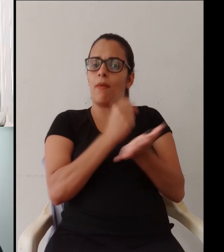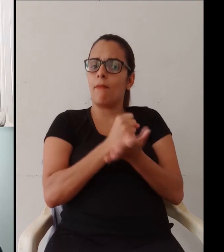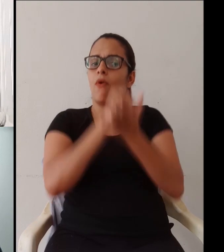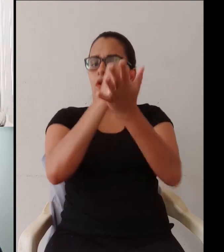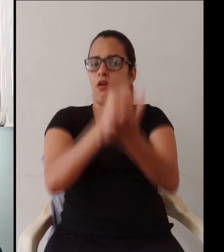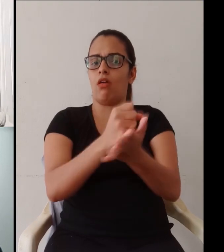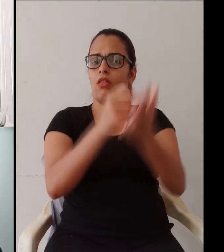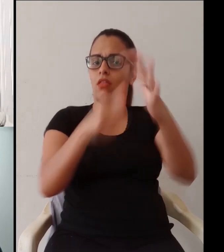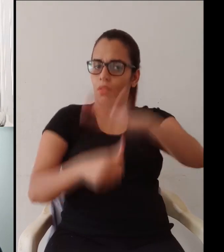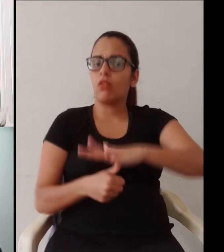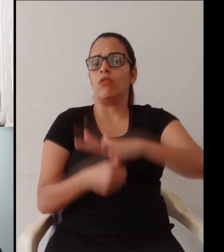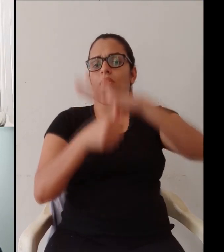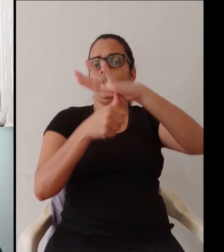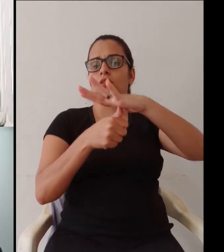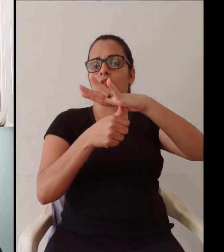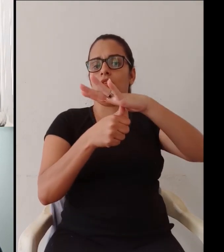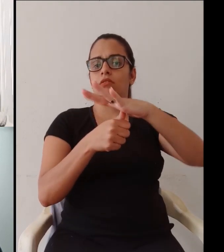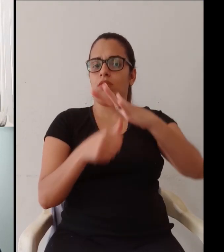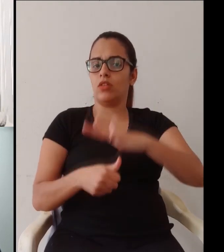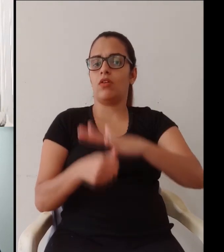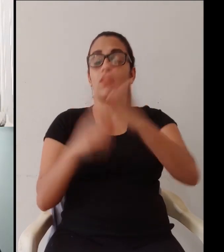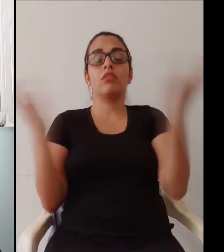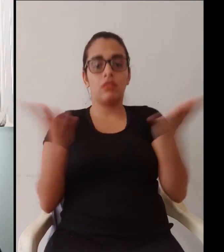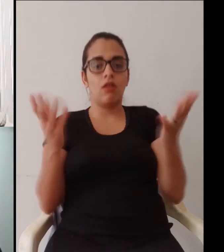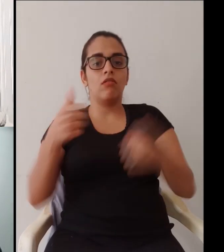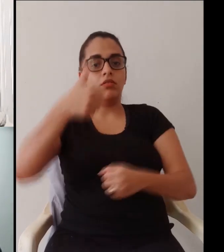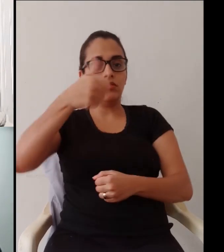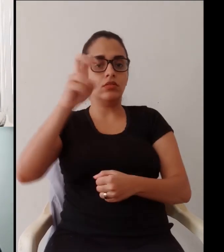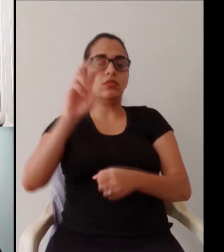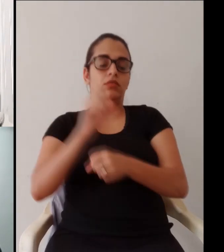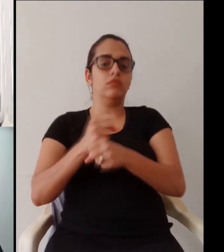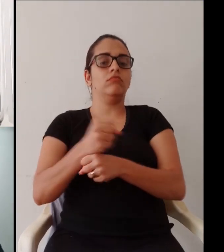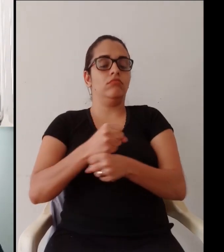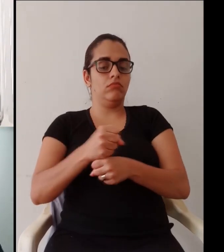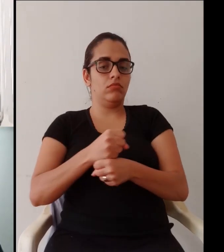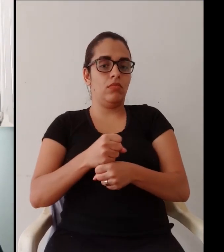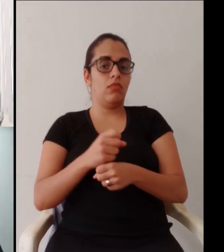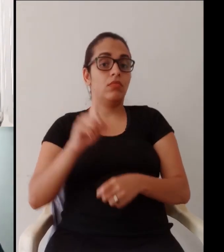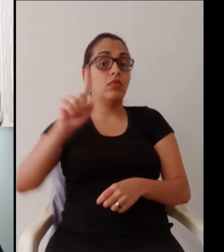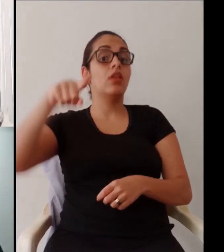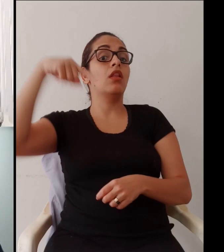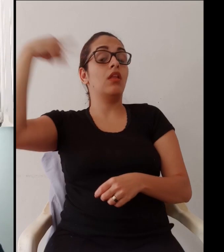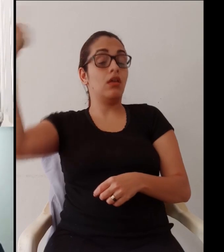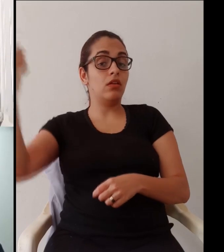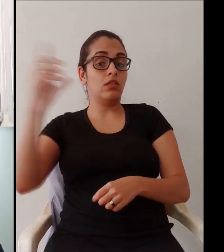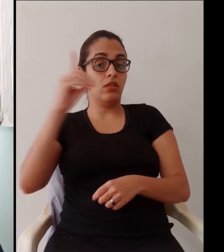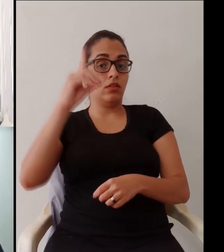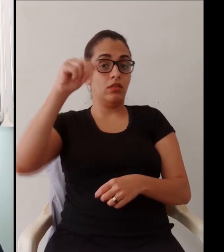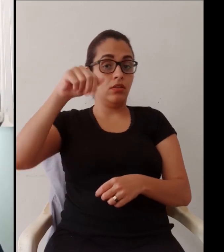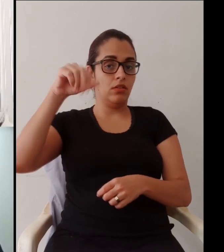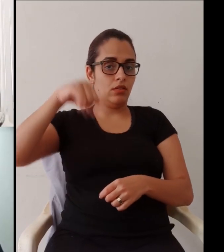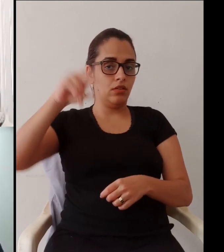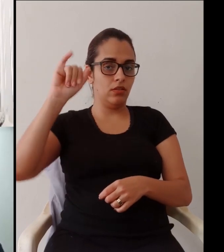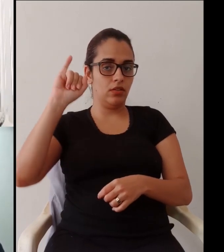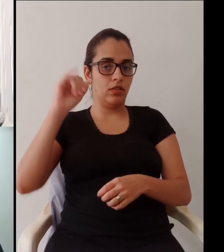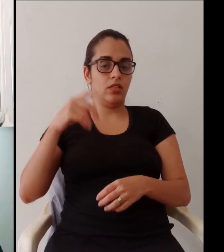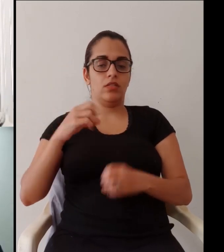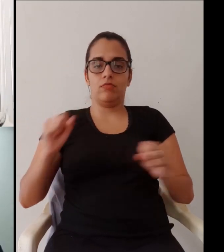não é uma modalidade feita por poucos, nós temos um centro de referência próprio e apoiado, né, pela reitoria, pelos